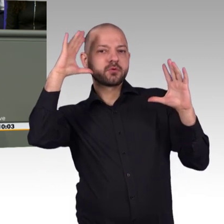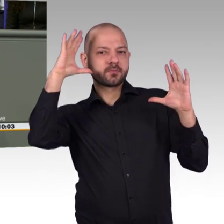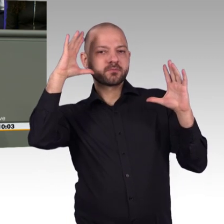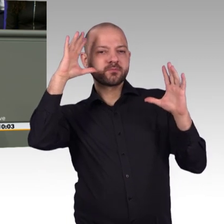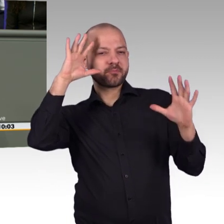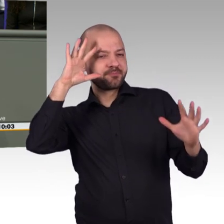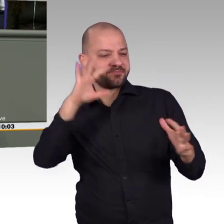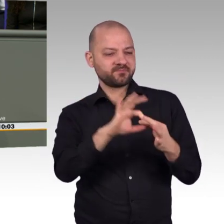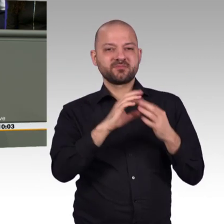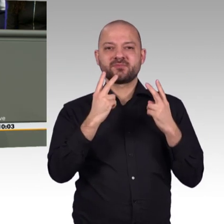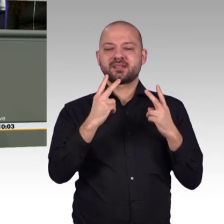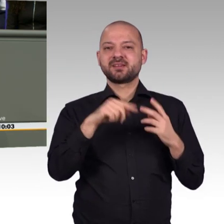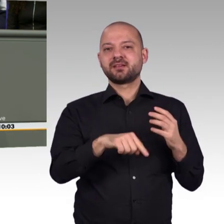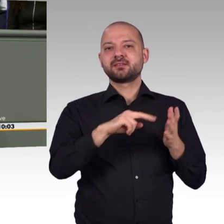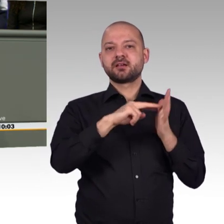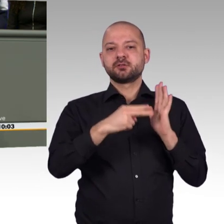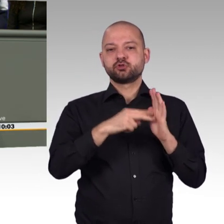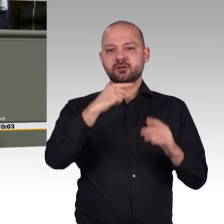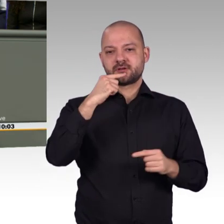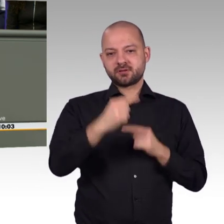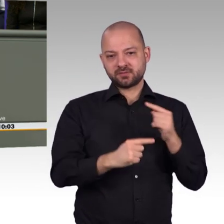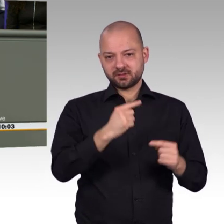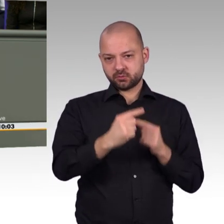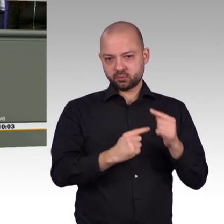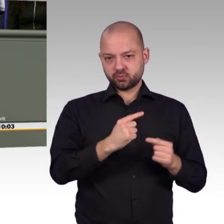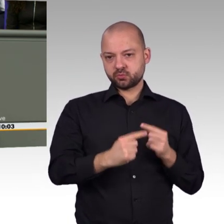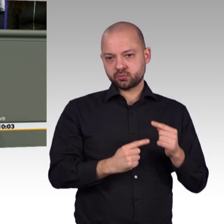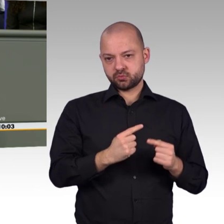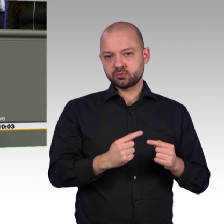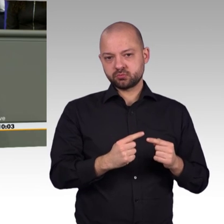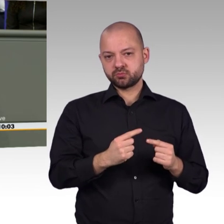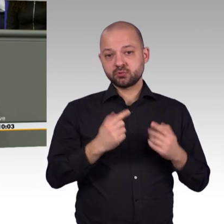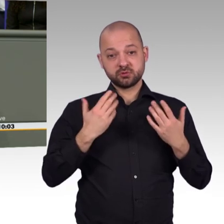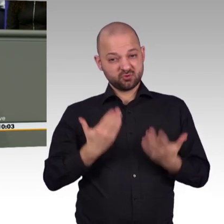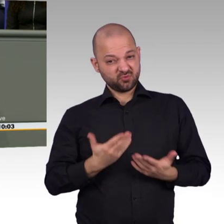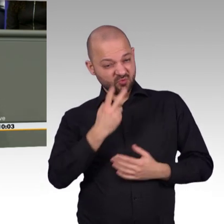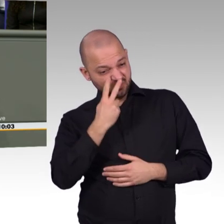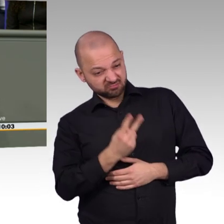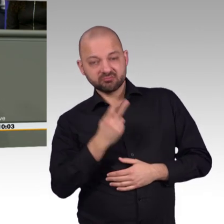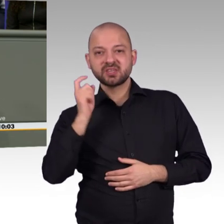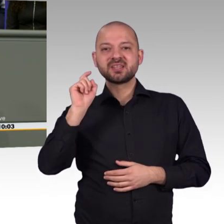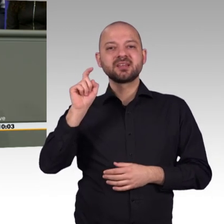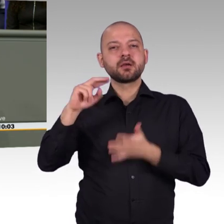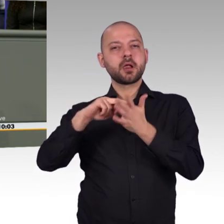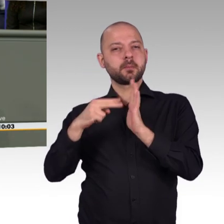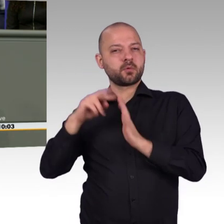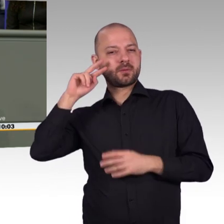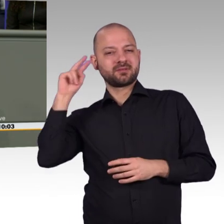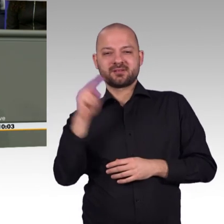gucken, wo das Ganze entschieden wird, nämlich nach Brüssel. müssen dort bei unseren Kollegen einfach noch mal intensiv für die besseren Argumente, insbesondere mit Blick